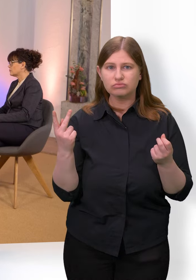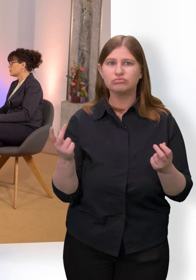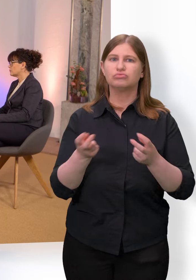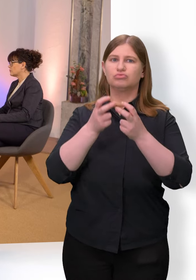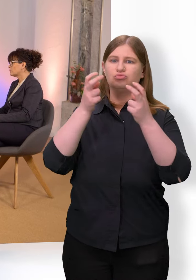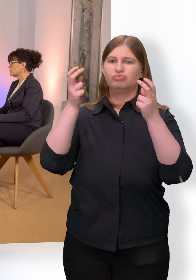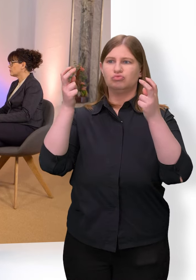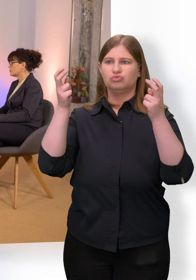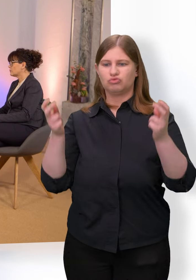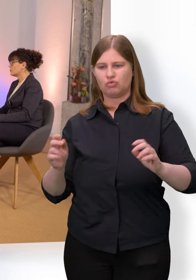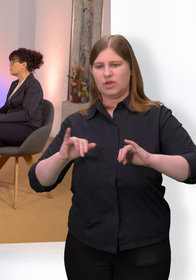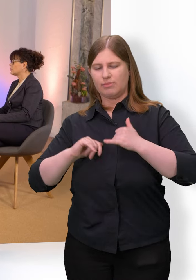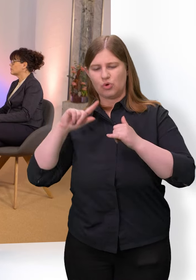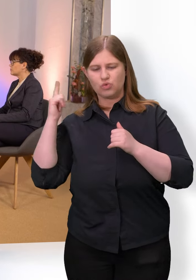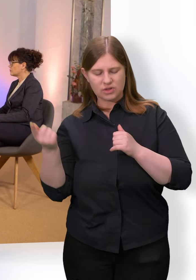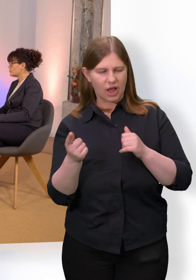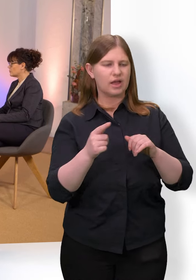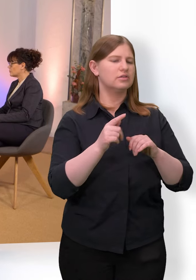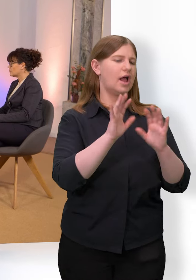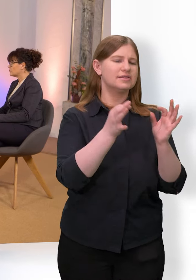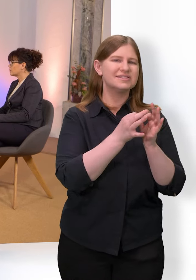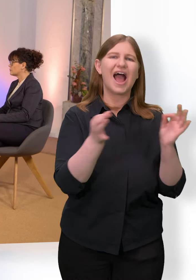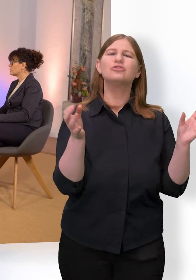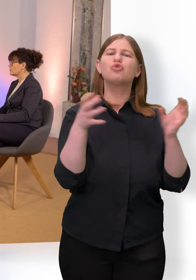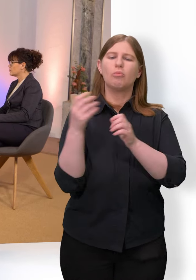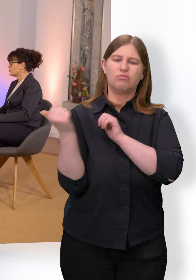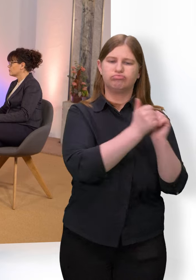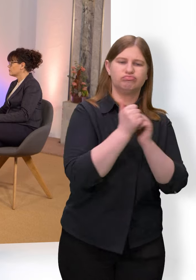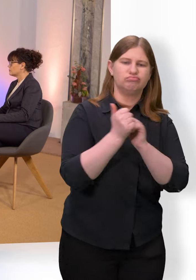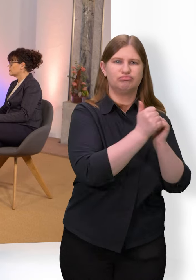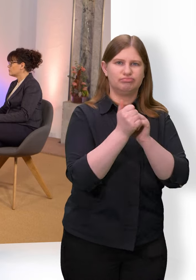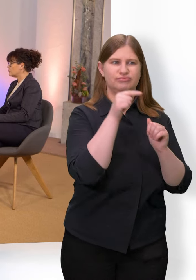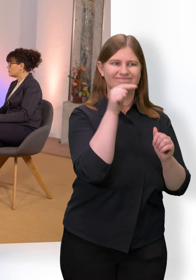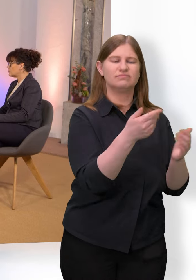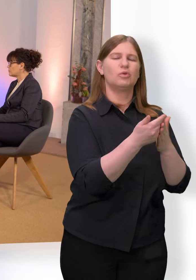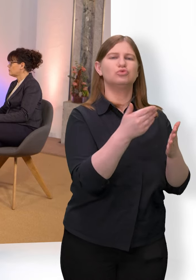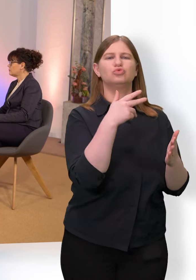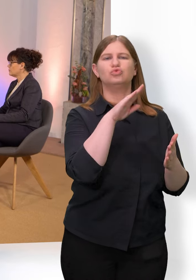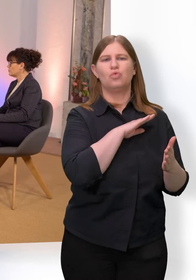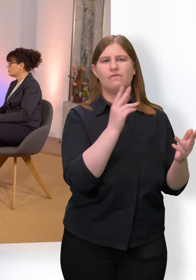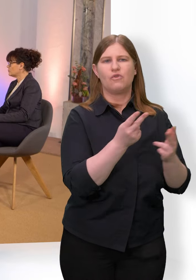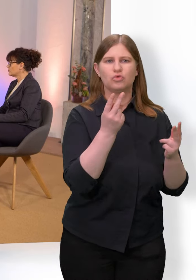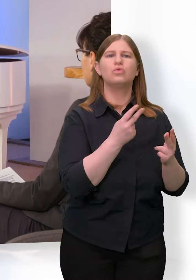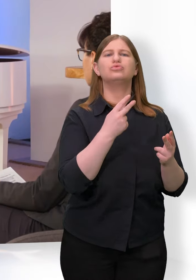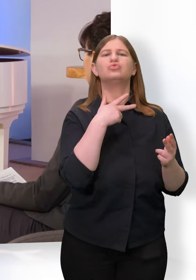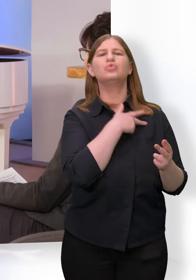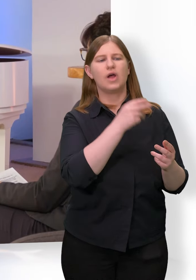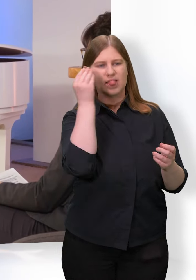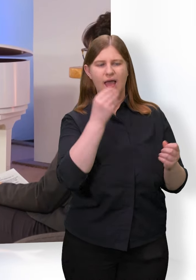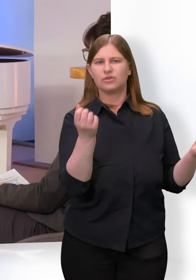Tagesgruppe begleitet. Also tagsüber schulische Förderung, aber auch soziales Lernen wird da trainiert. Und wir haben Kinder bei